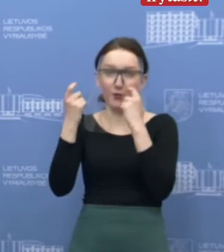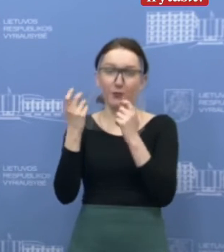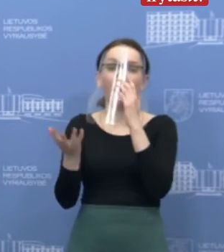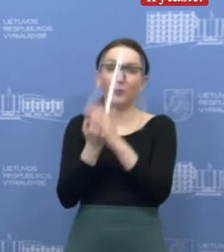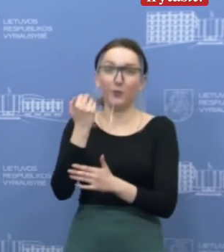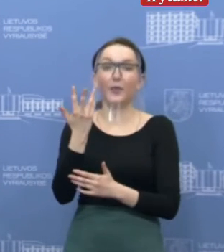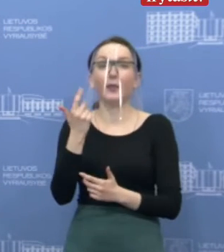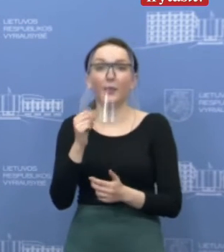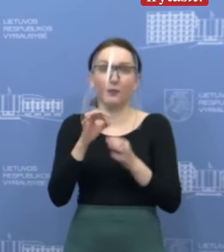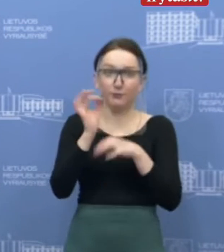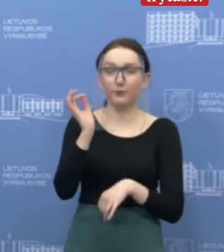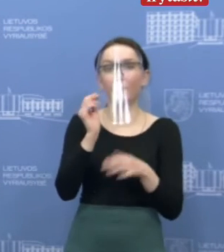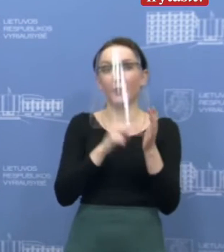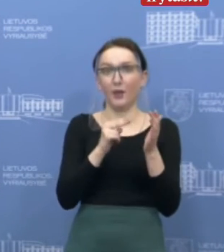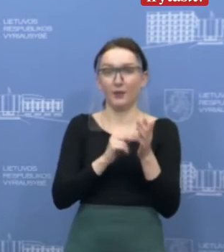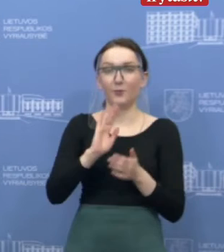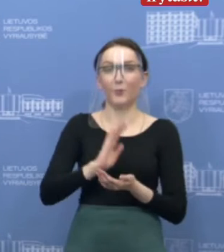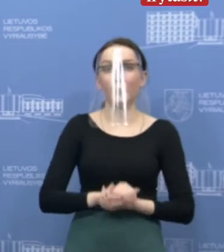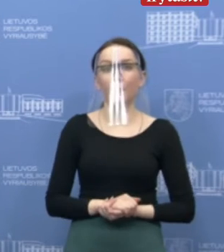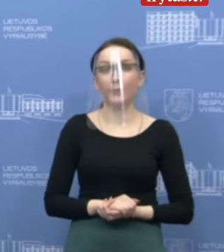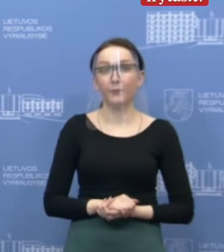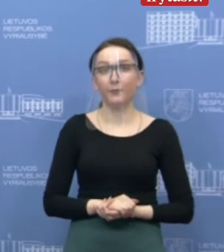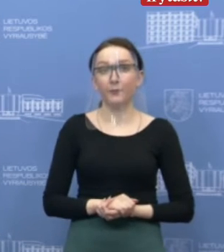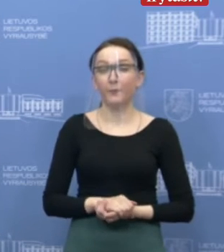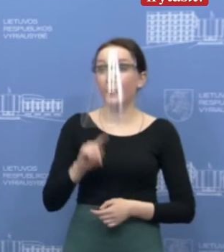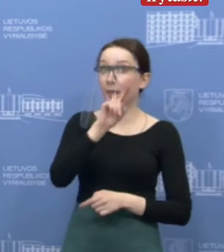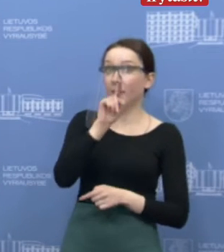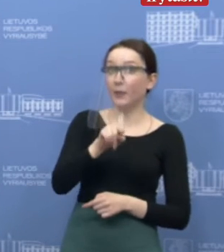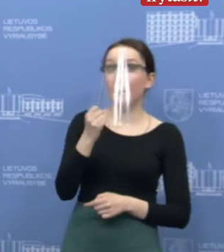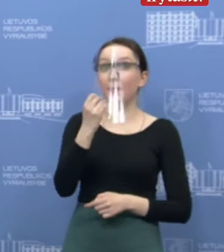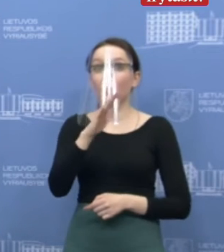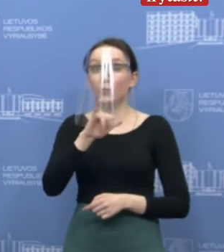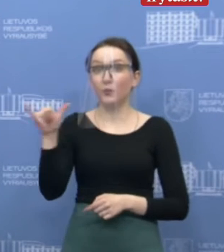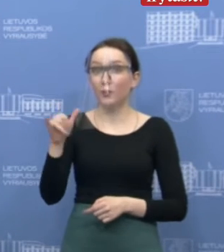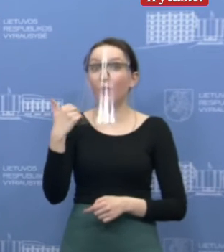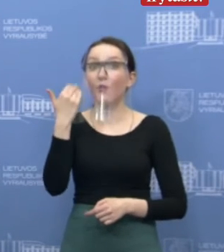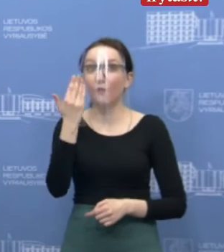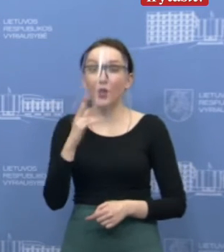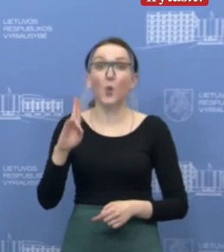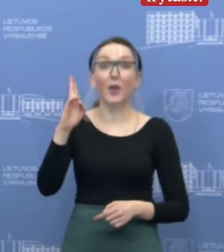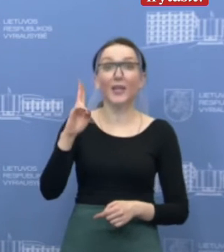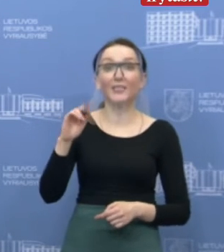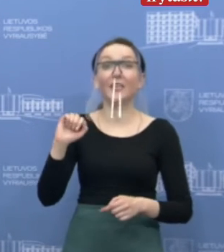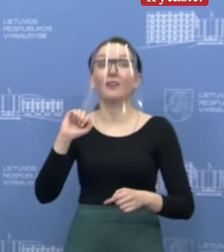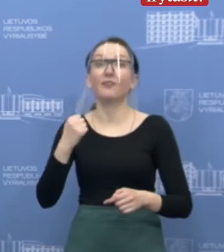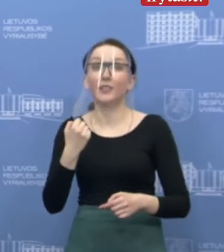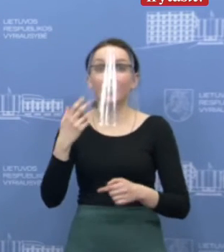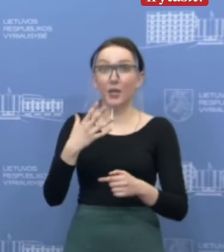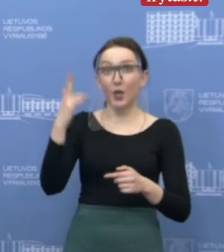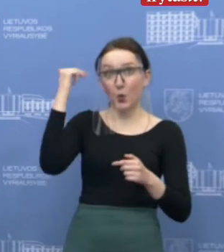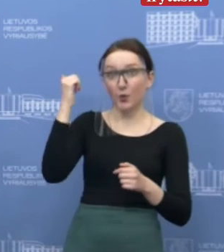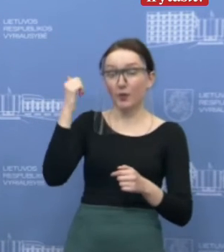informaciją apie galutinę kainą. Klausė 15 min. Ruošiasi, kas vyksta Kaune. Lie, paprašau.